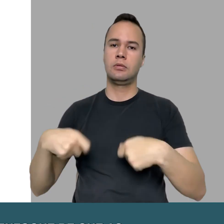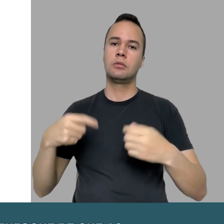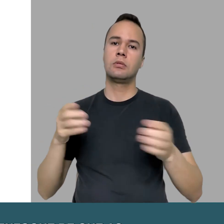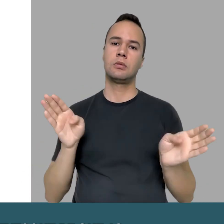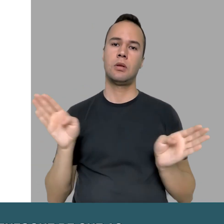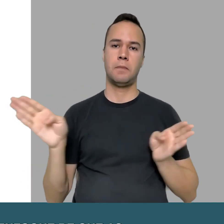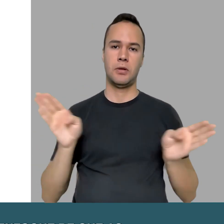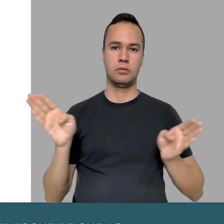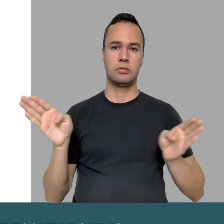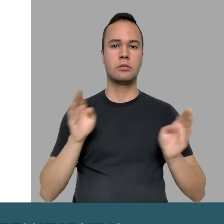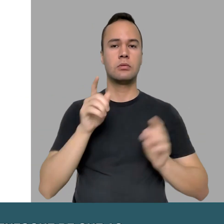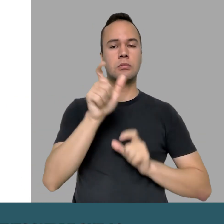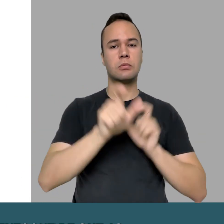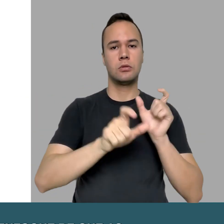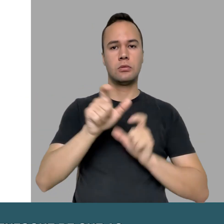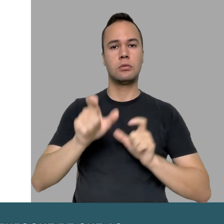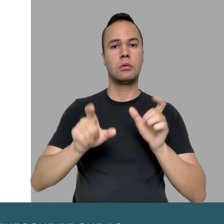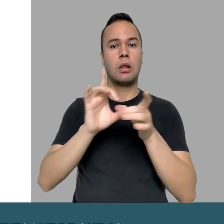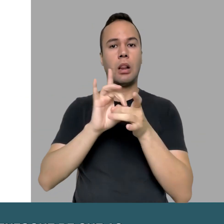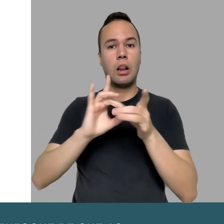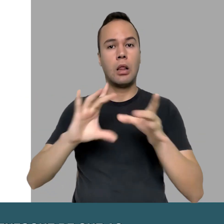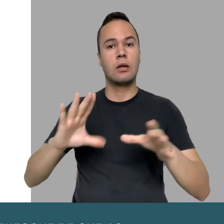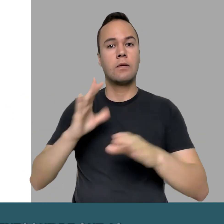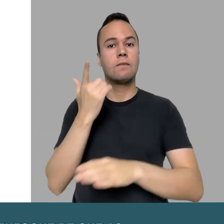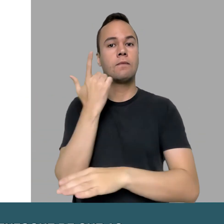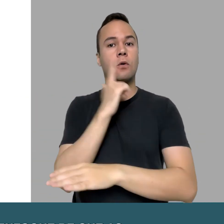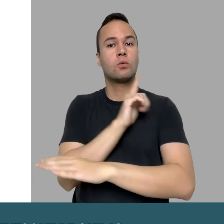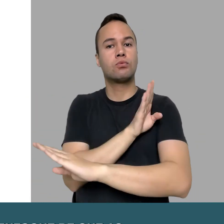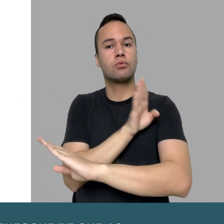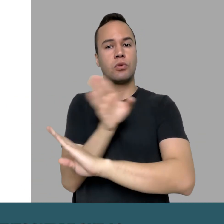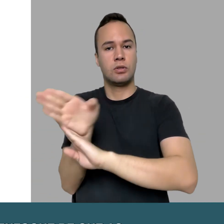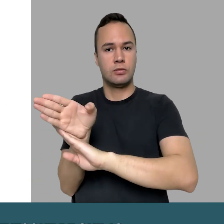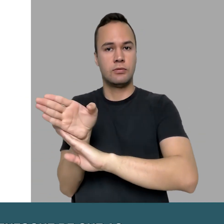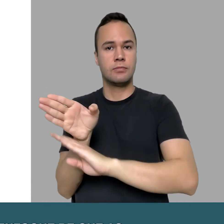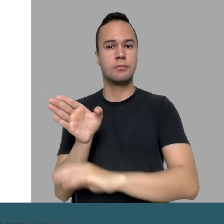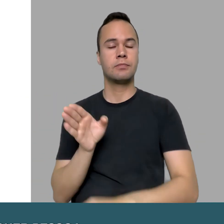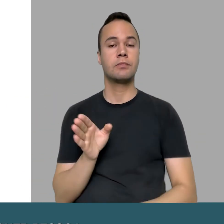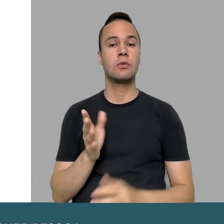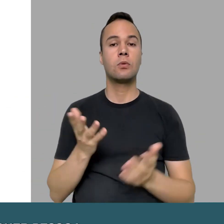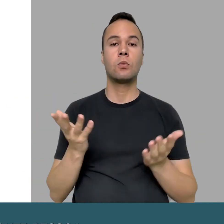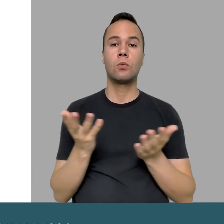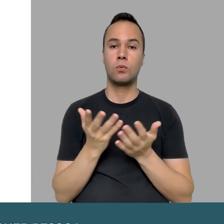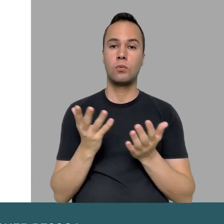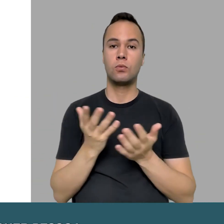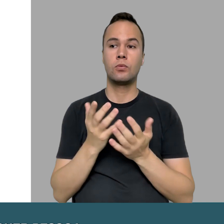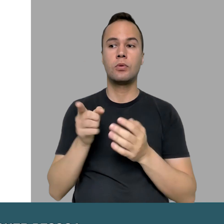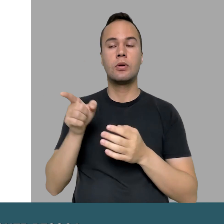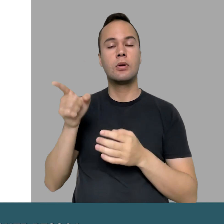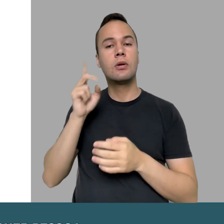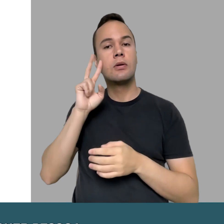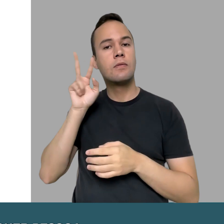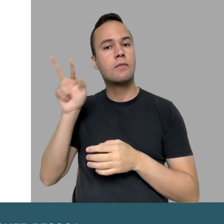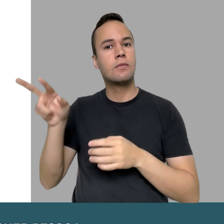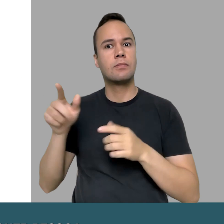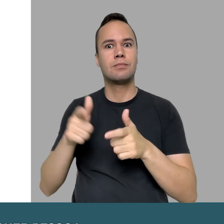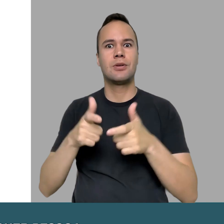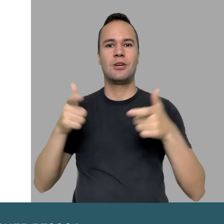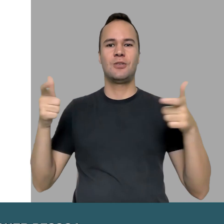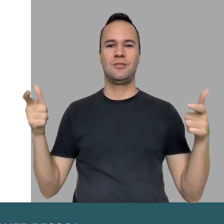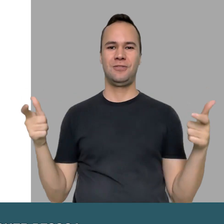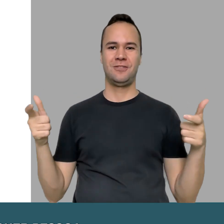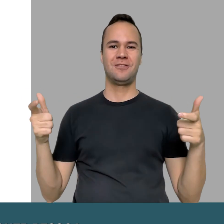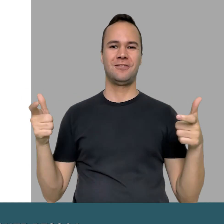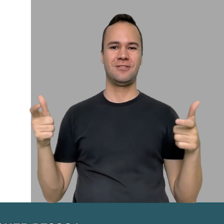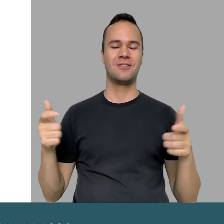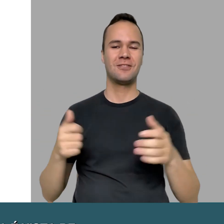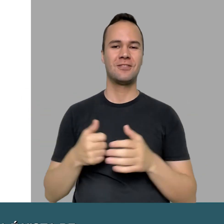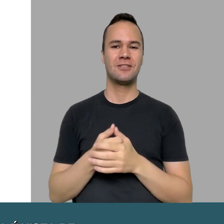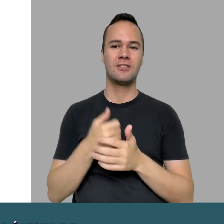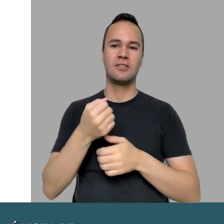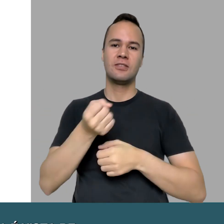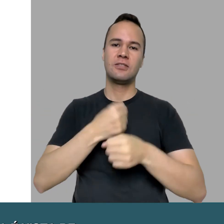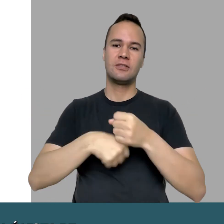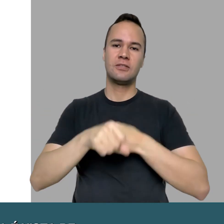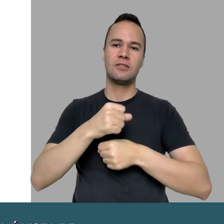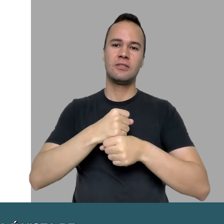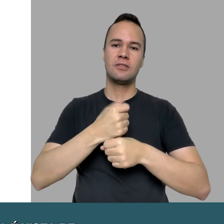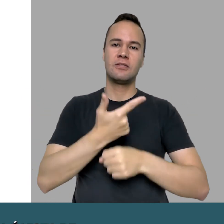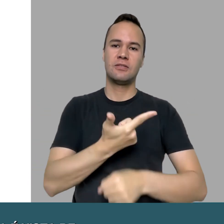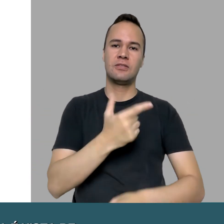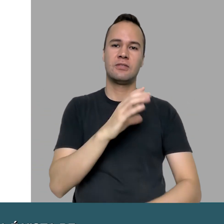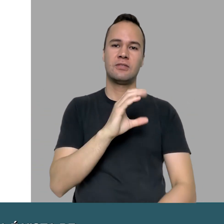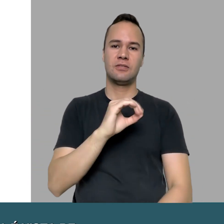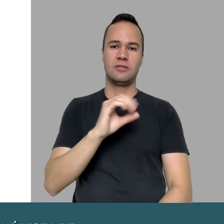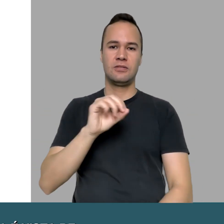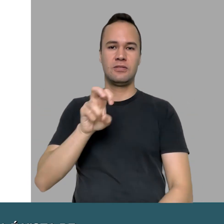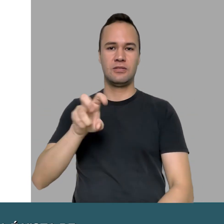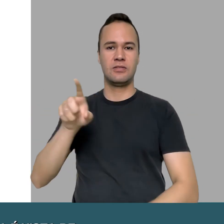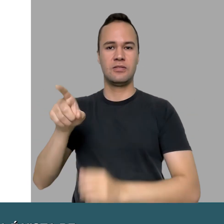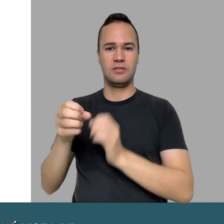claro com esse enfoque de que as moradias devam ser acessíveis para qualquer pessoa poder acessar as moradias, e hoje ela é vista